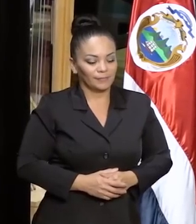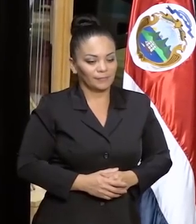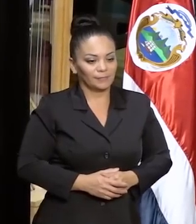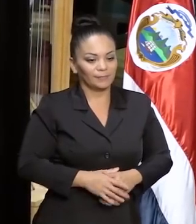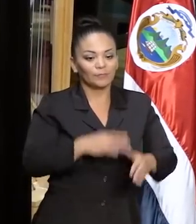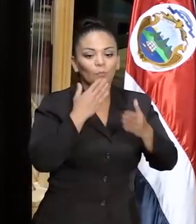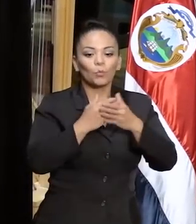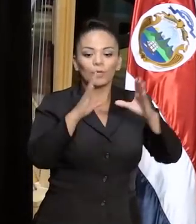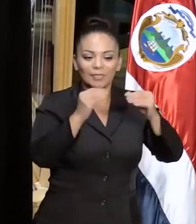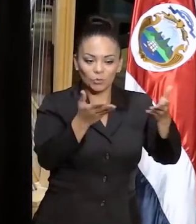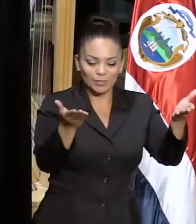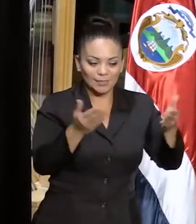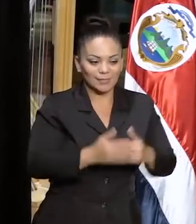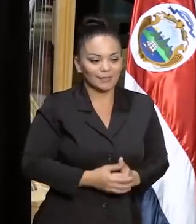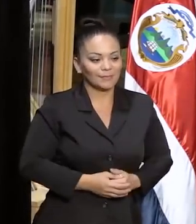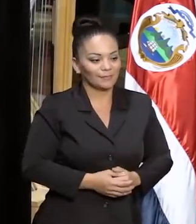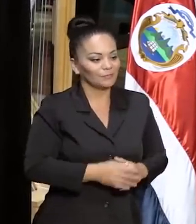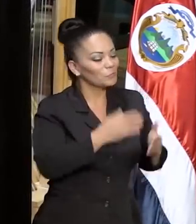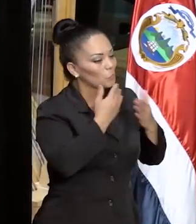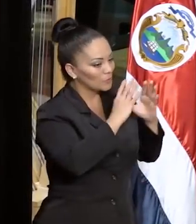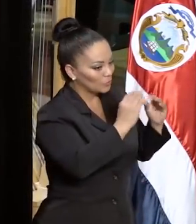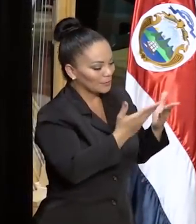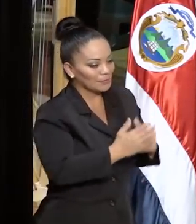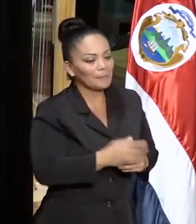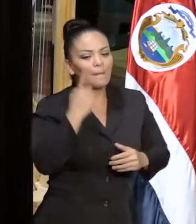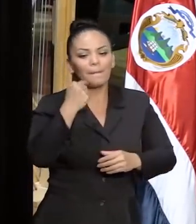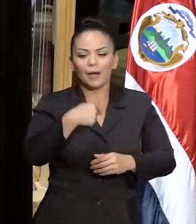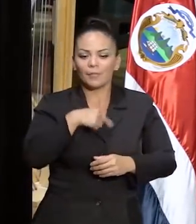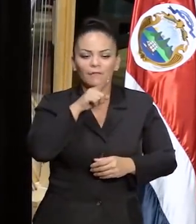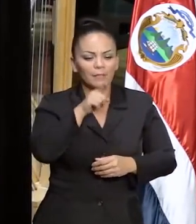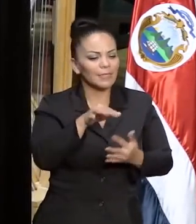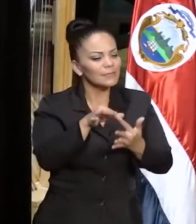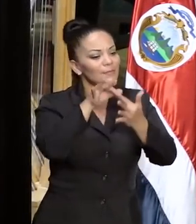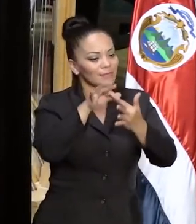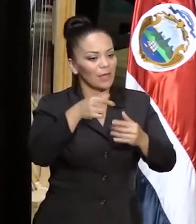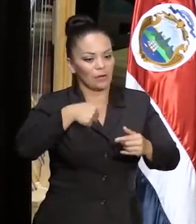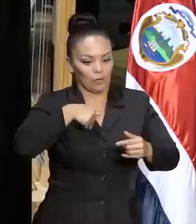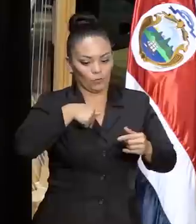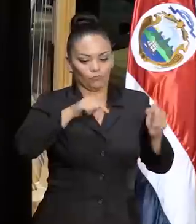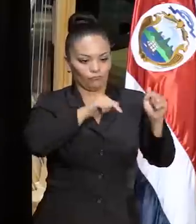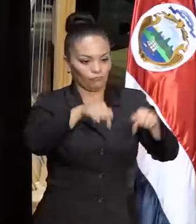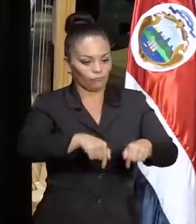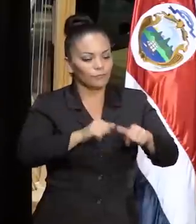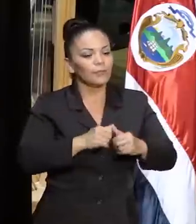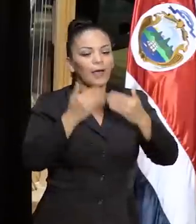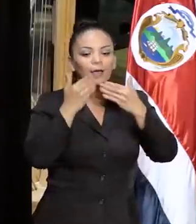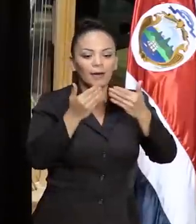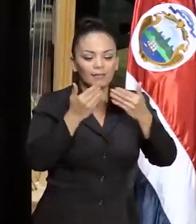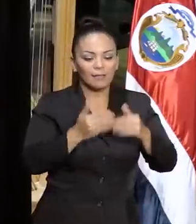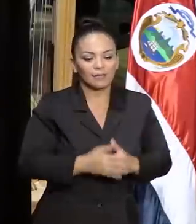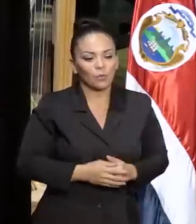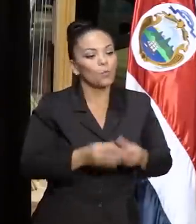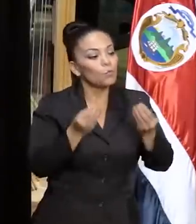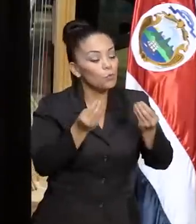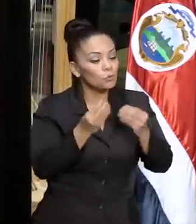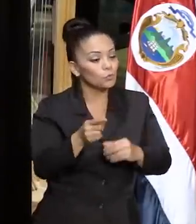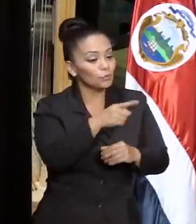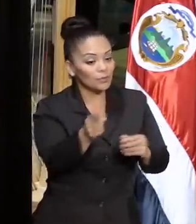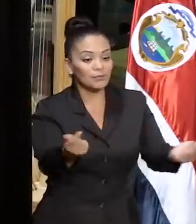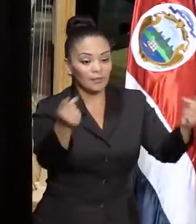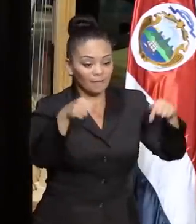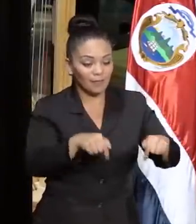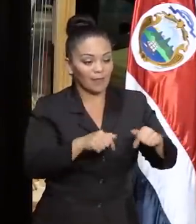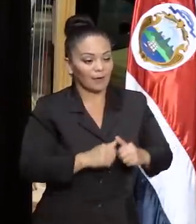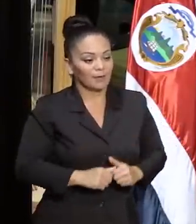Muy buenas noches, para mí es muy especial estar aquí hoy y les agradezco muchísimo que hayan